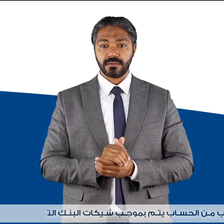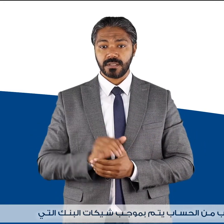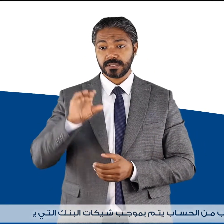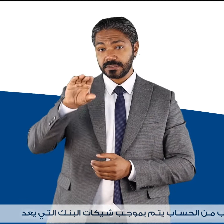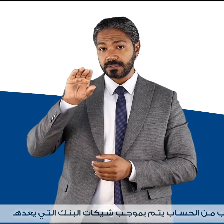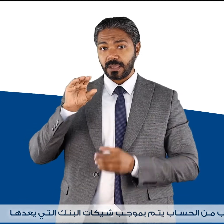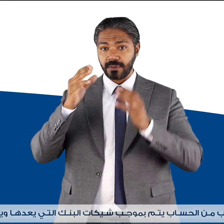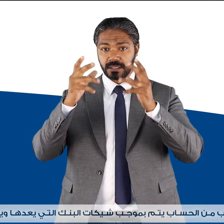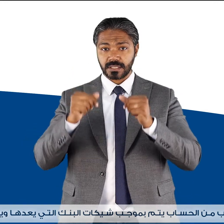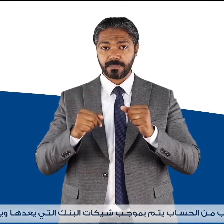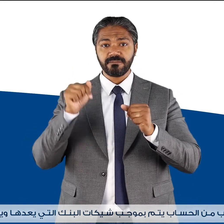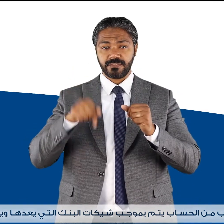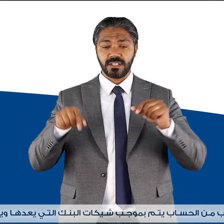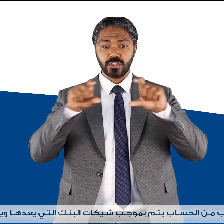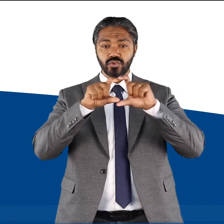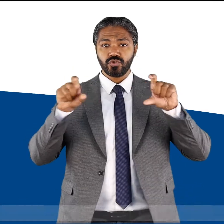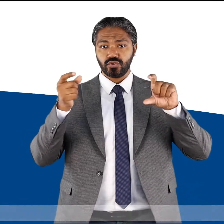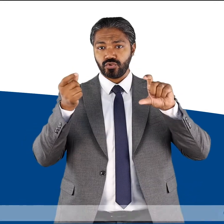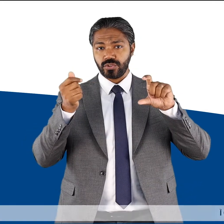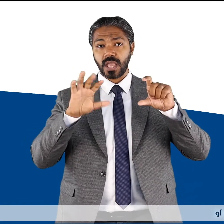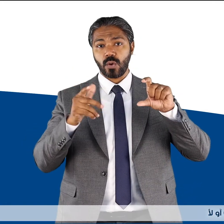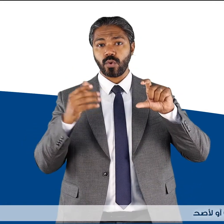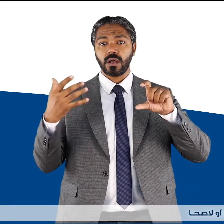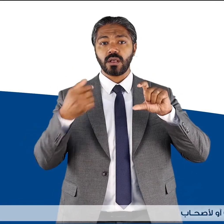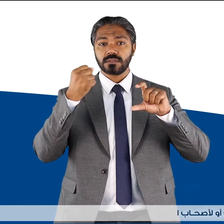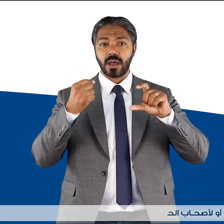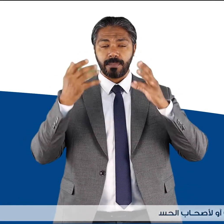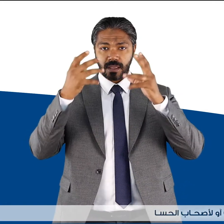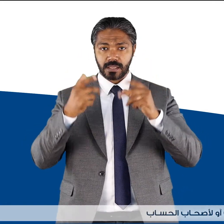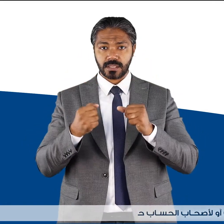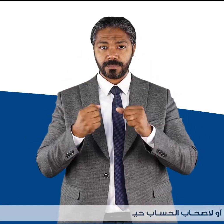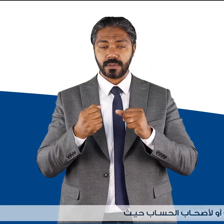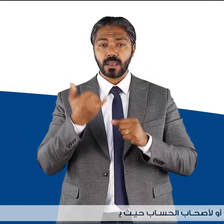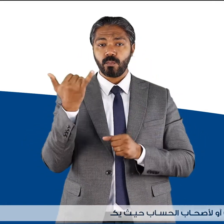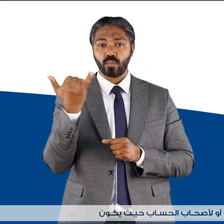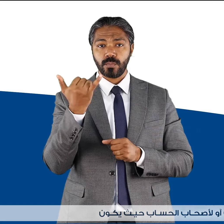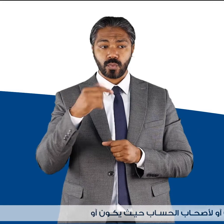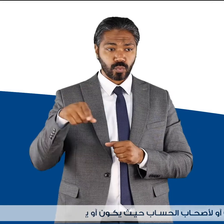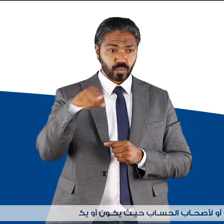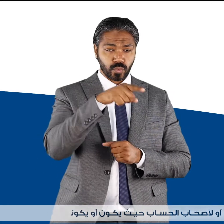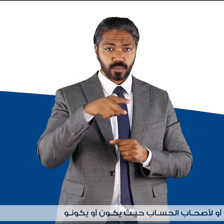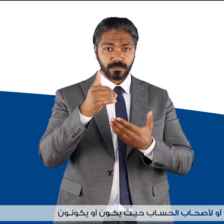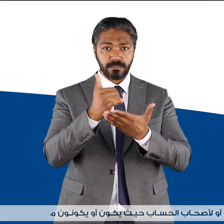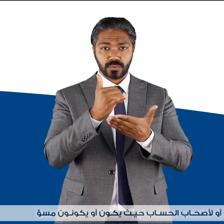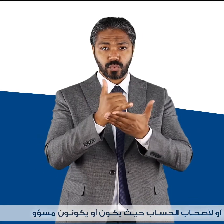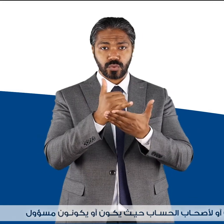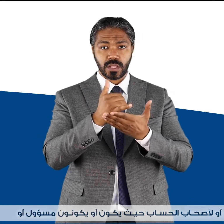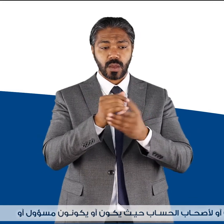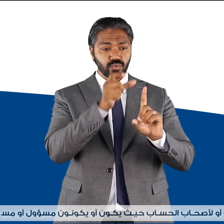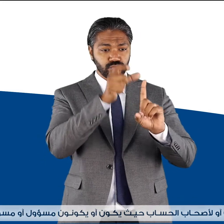التي يعدها ويسلمها لصاحبي أو لأصحاب الحساب حيث يكون أو يكونون مسؤول أو